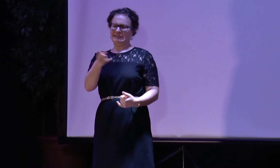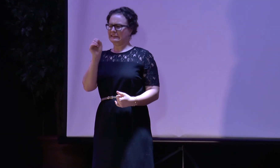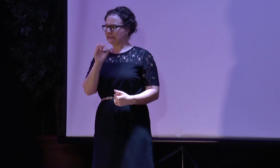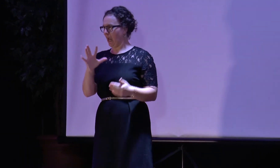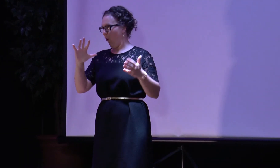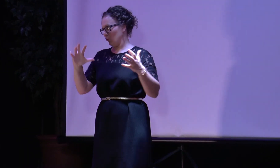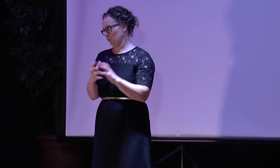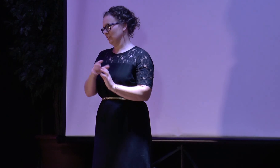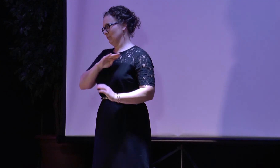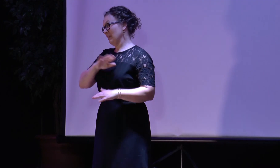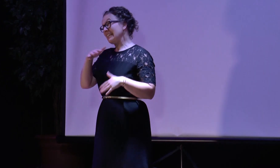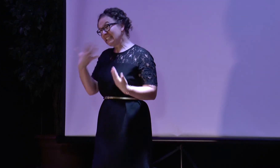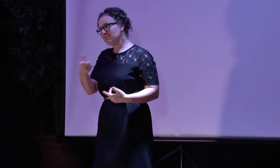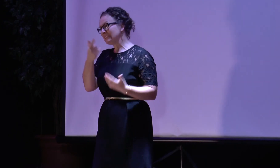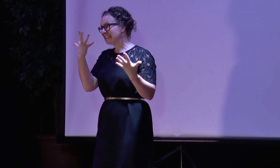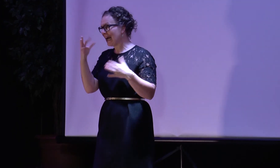und ein großes Applaus hier zeigen.